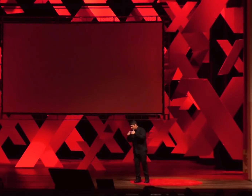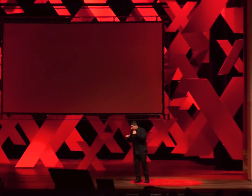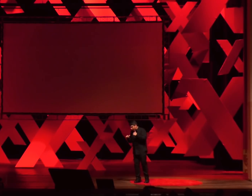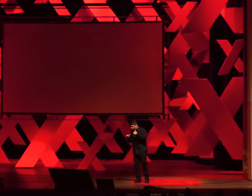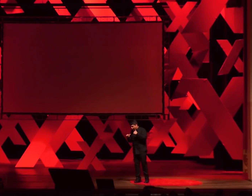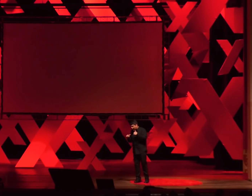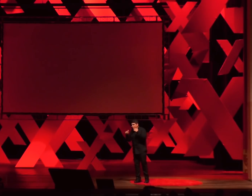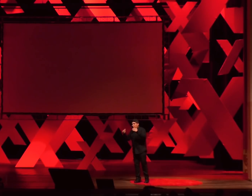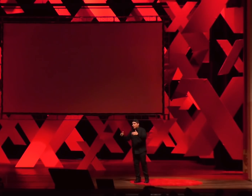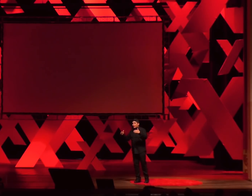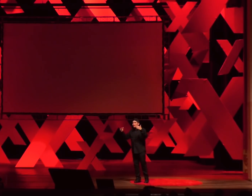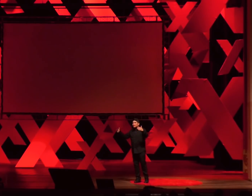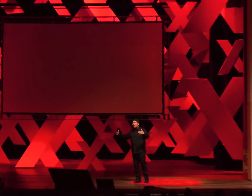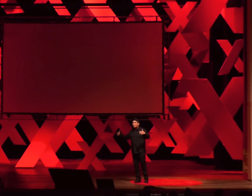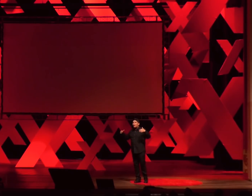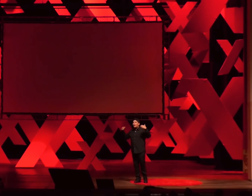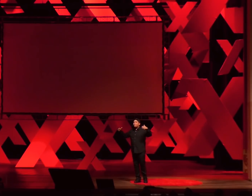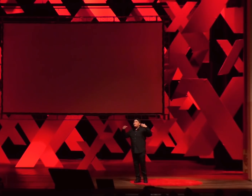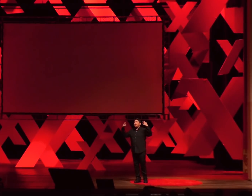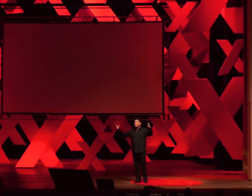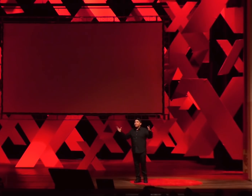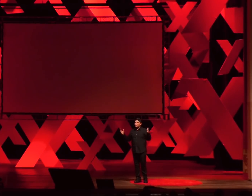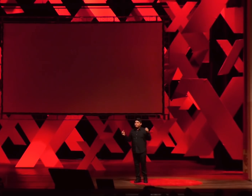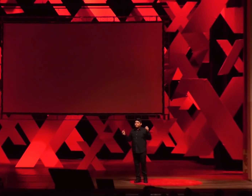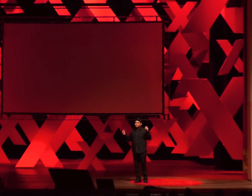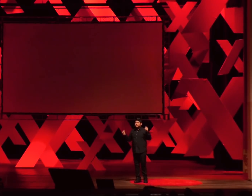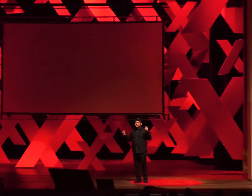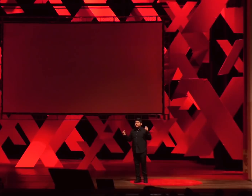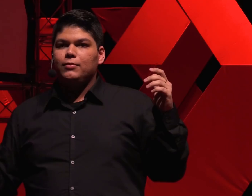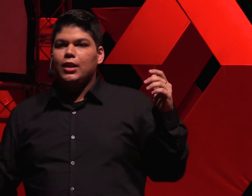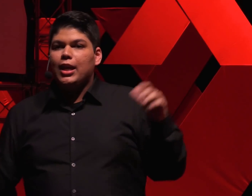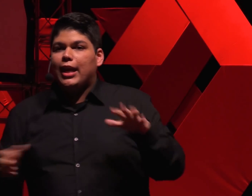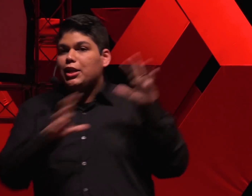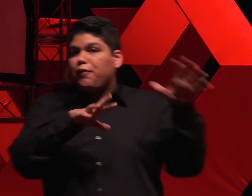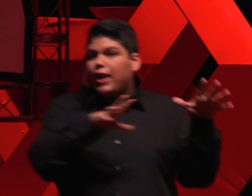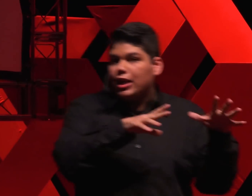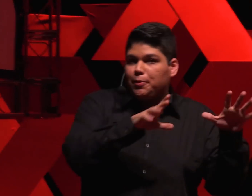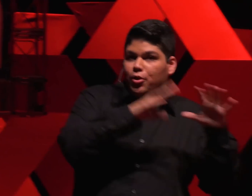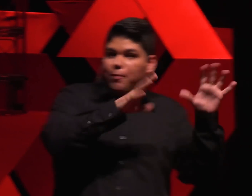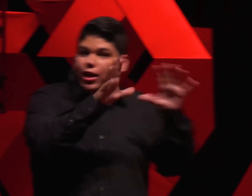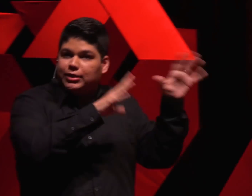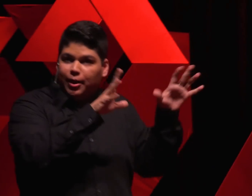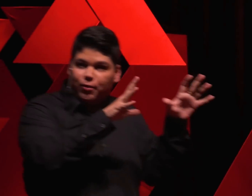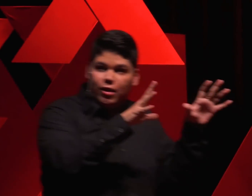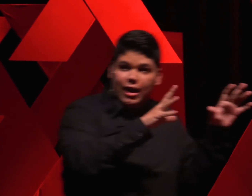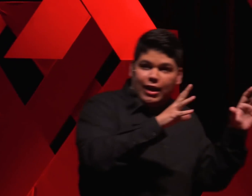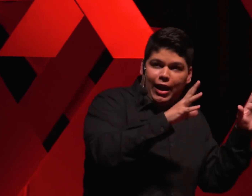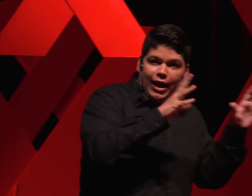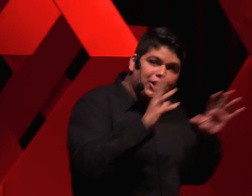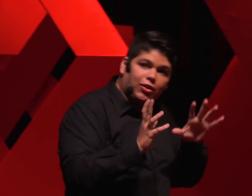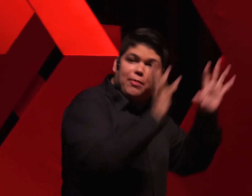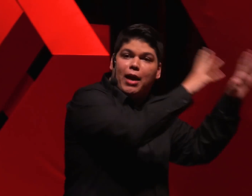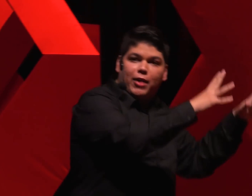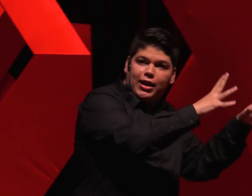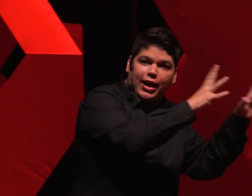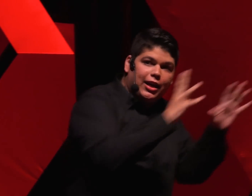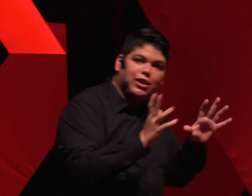minha avó, elas também rezavam a Ave Maria. E era diferente, porque, por exemplo, na religião da minha mãe, na igreja